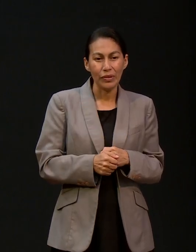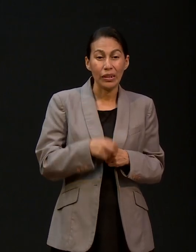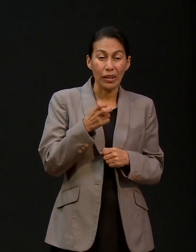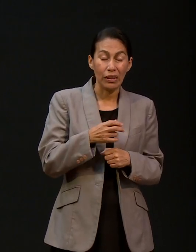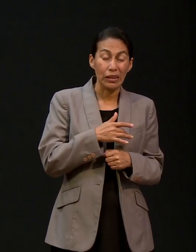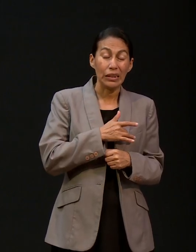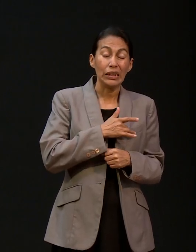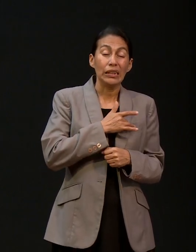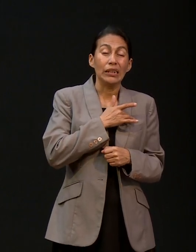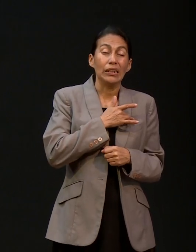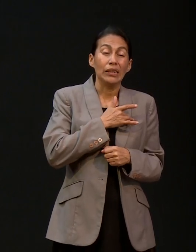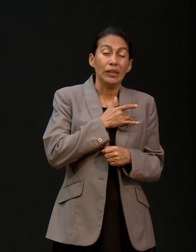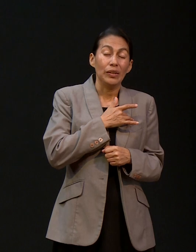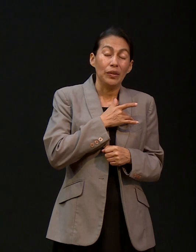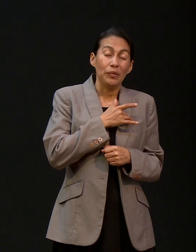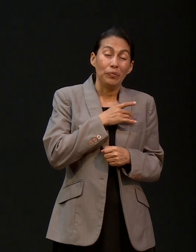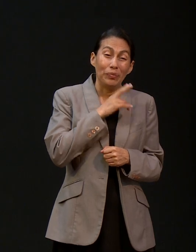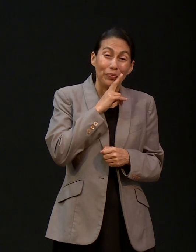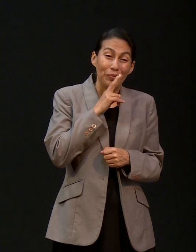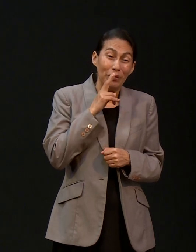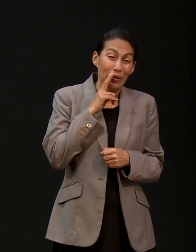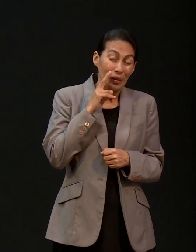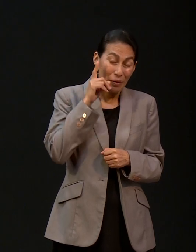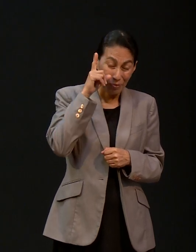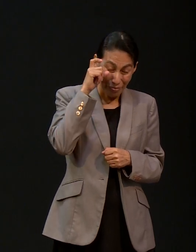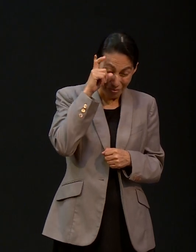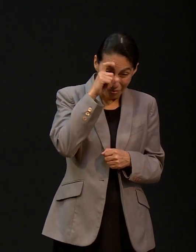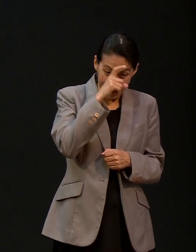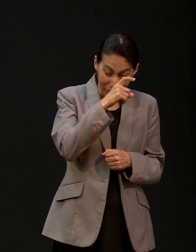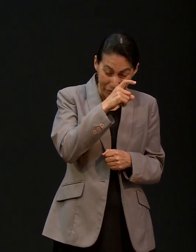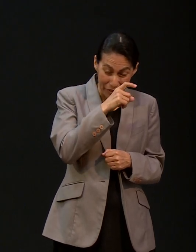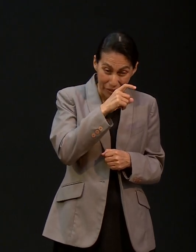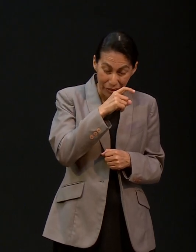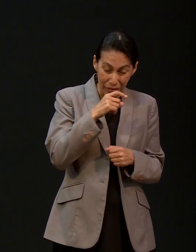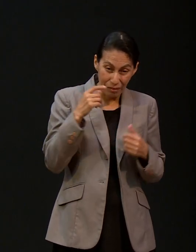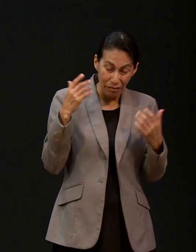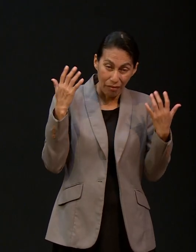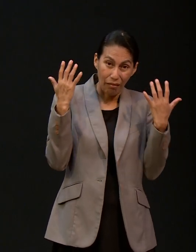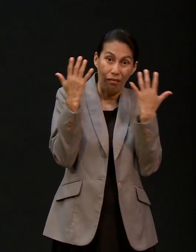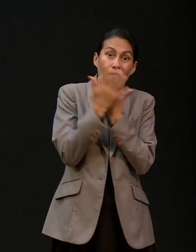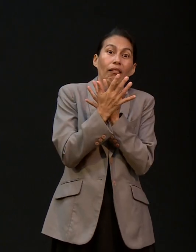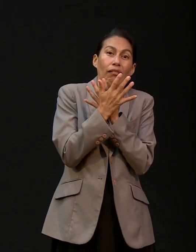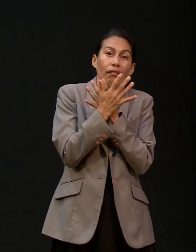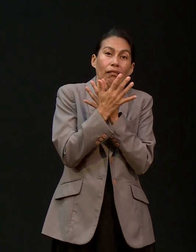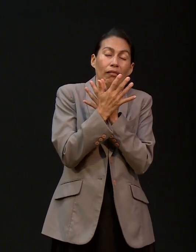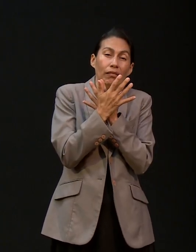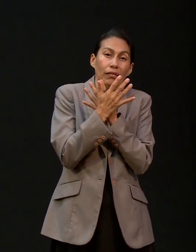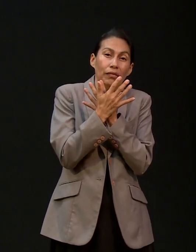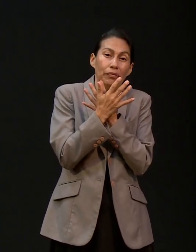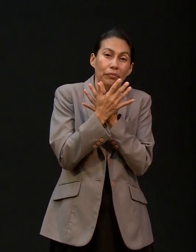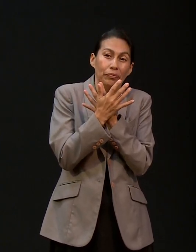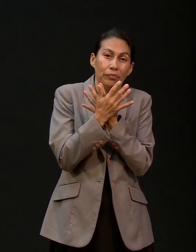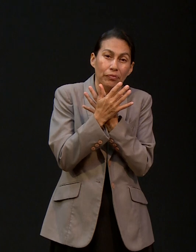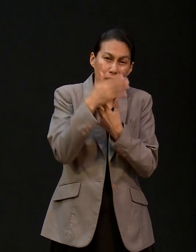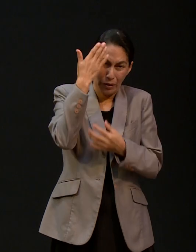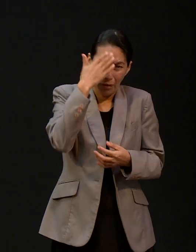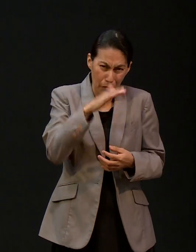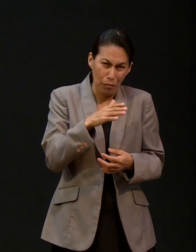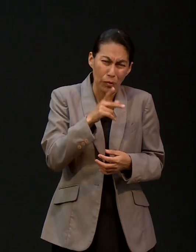muy tremenda. No la esperábamos así. Sí, estábamos conscientes que